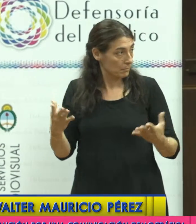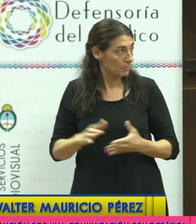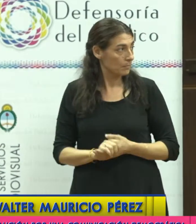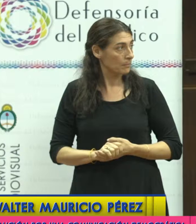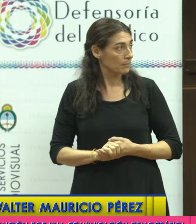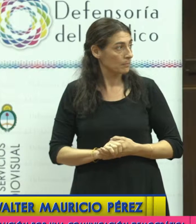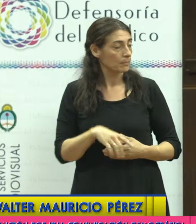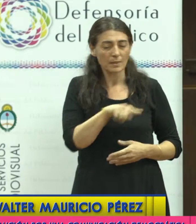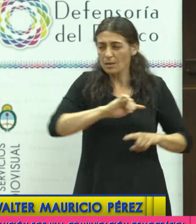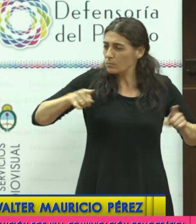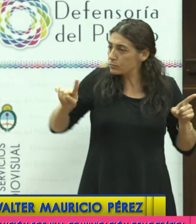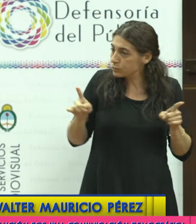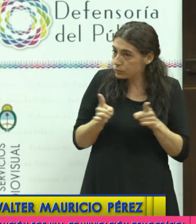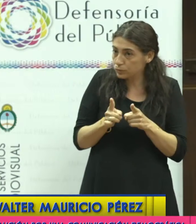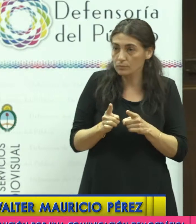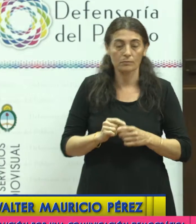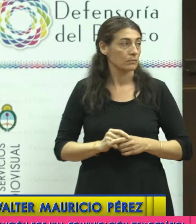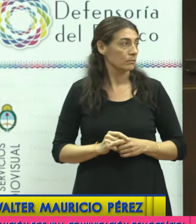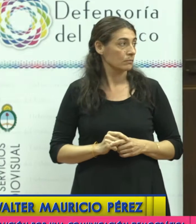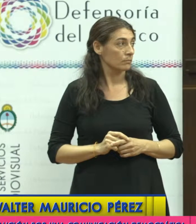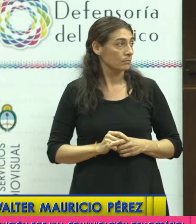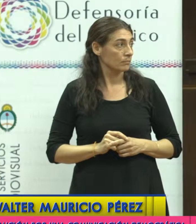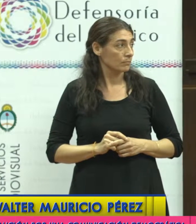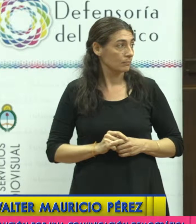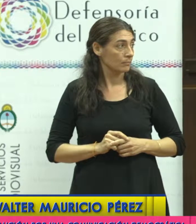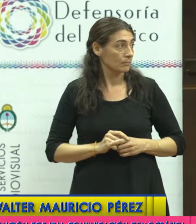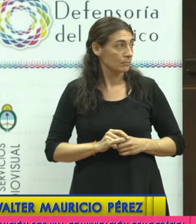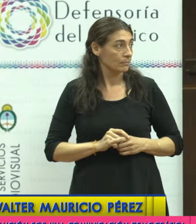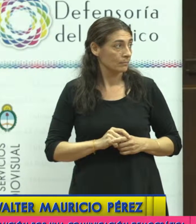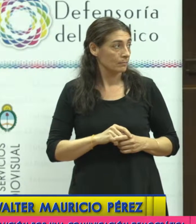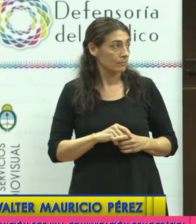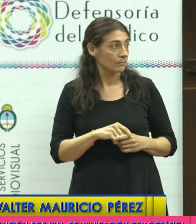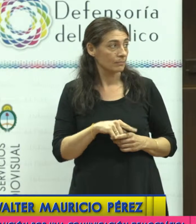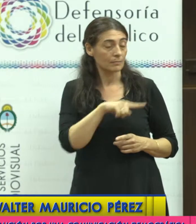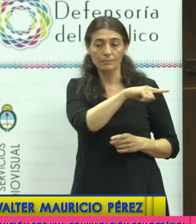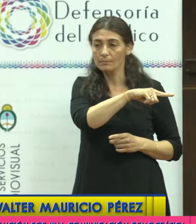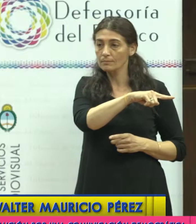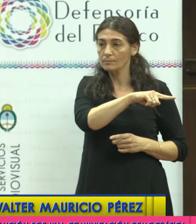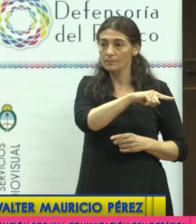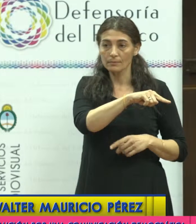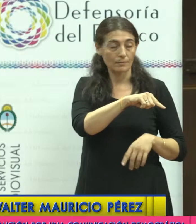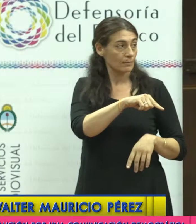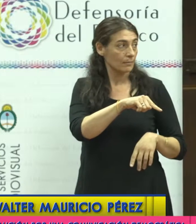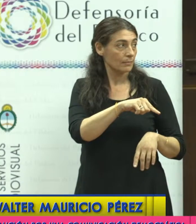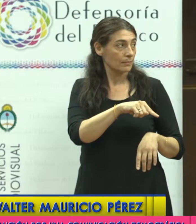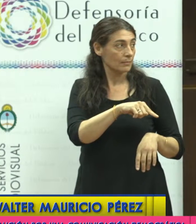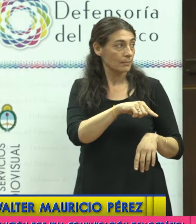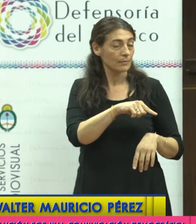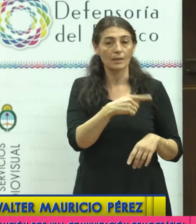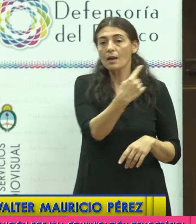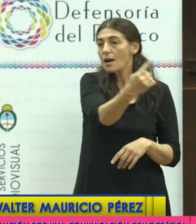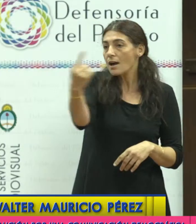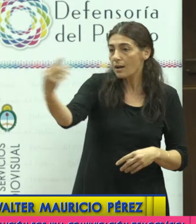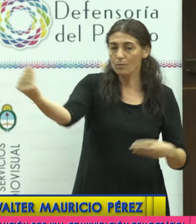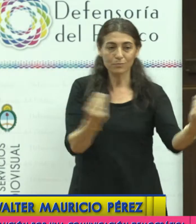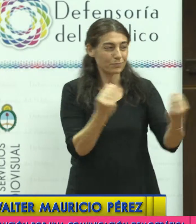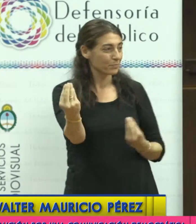Yo voy a ser muy breve en orden a respetar la expresión de todos y cada uno